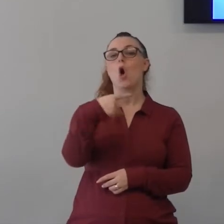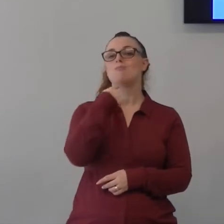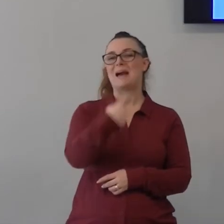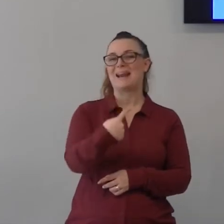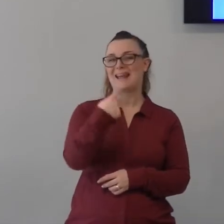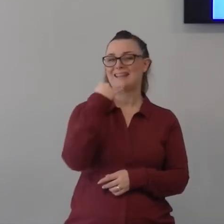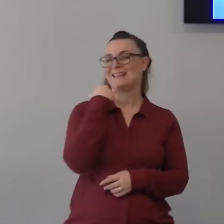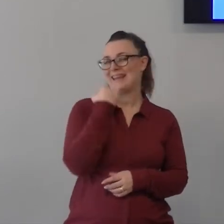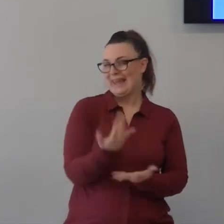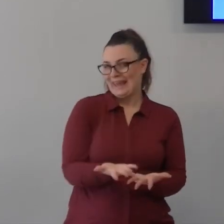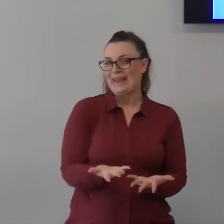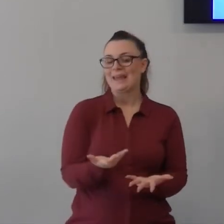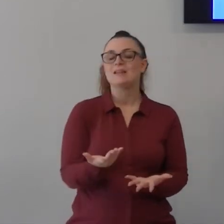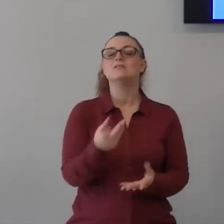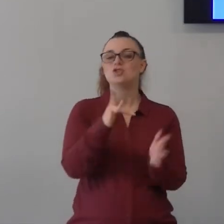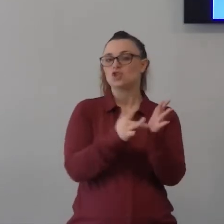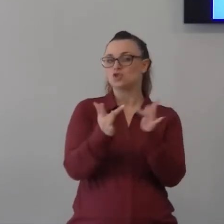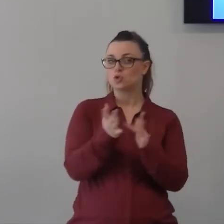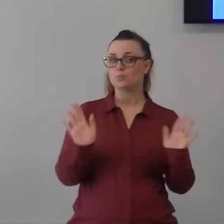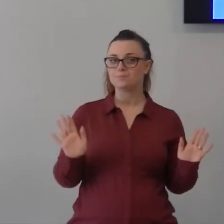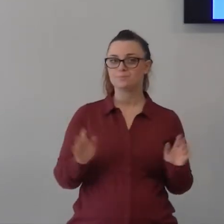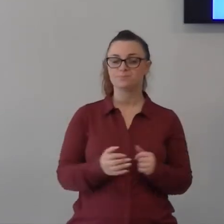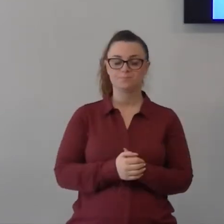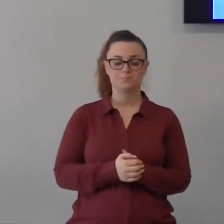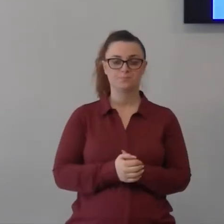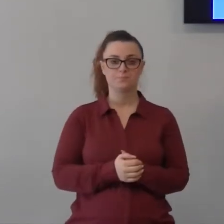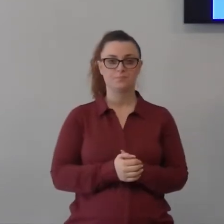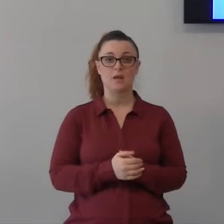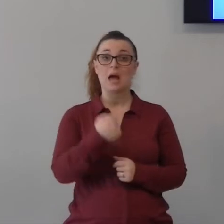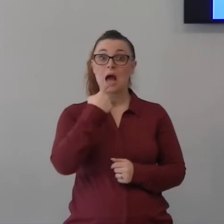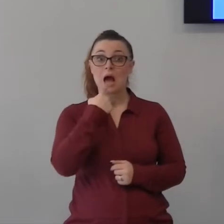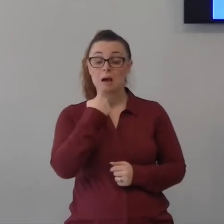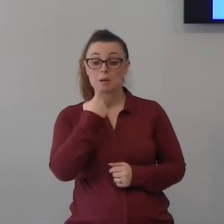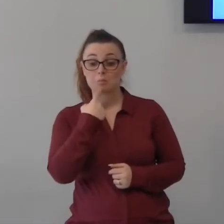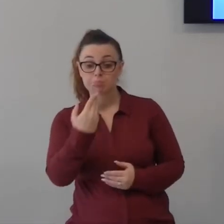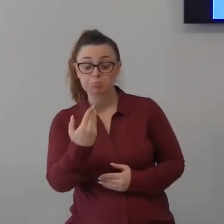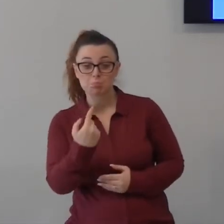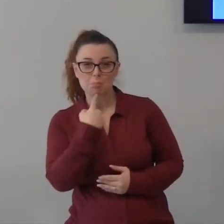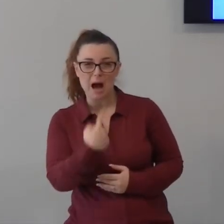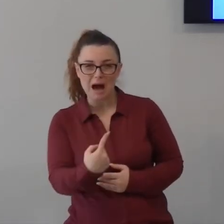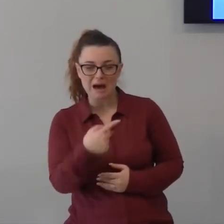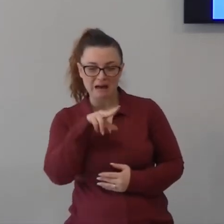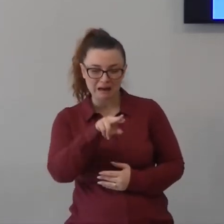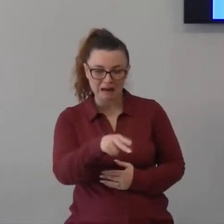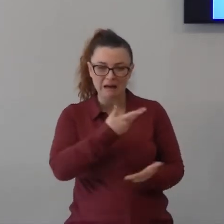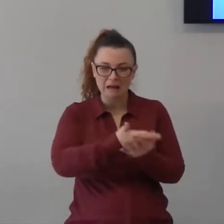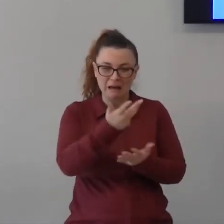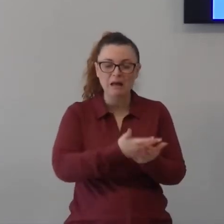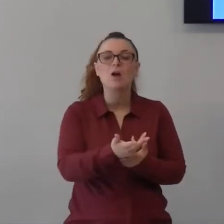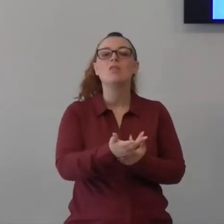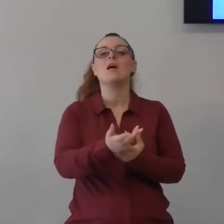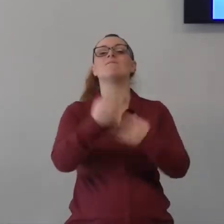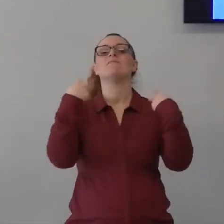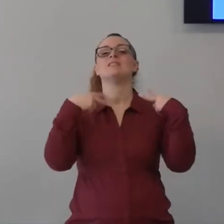Paolo non stava parlando degli eventi di chiesa ma stava parlando della sua vita di tutti i giorni la sua vita